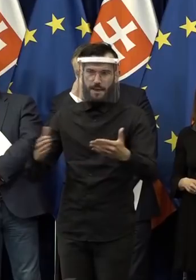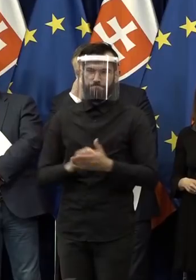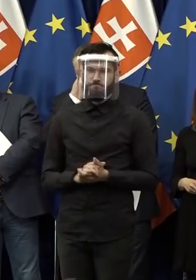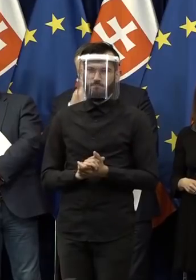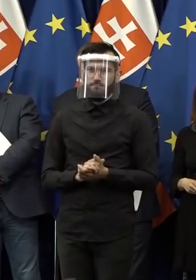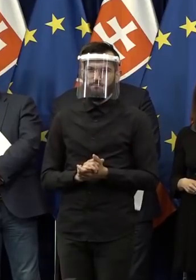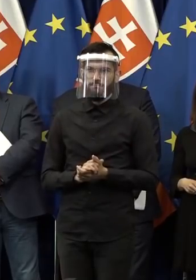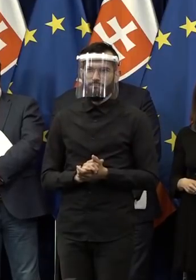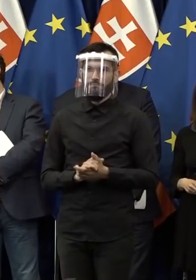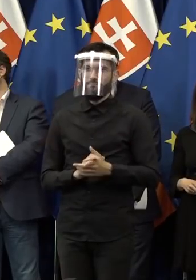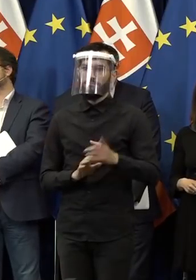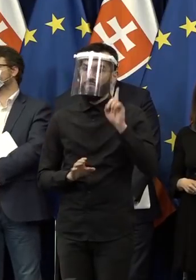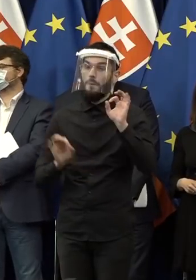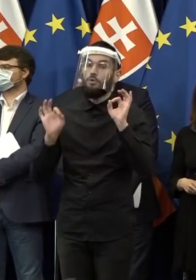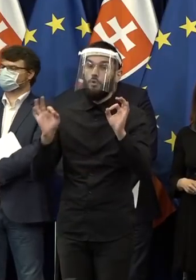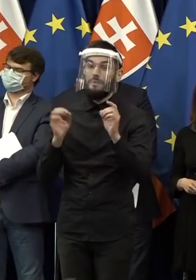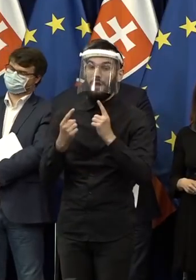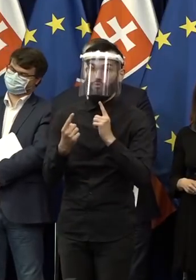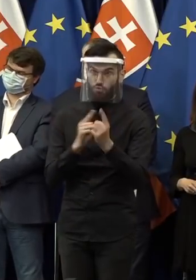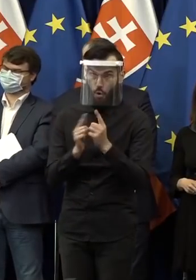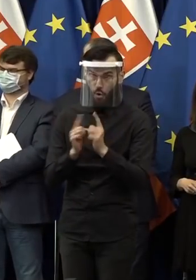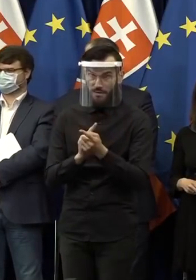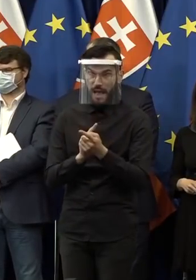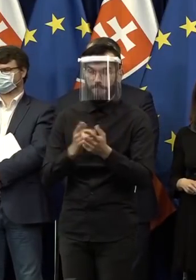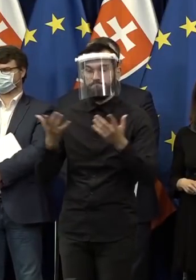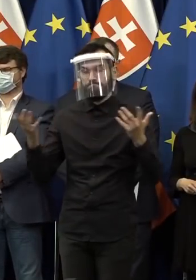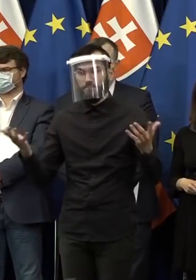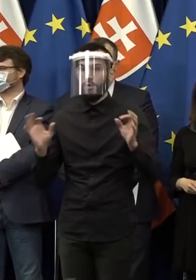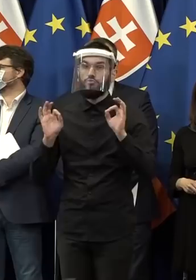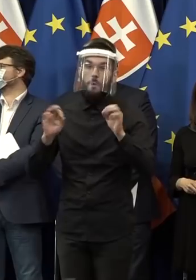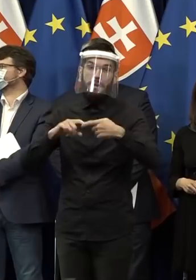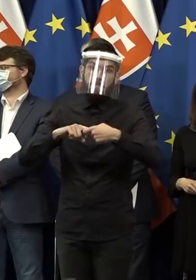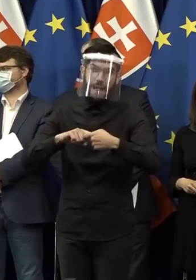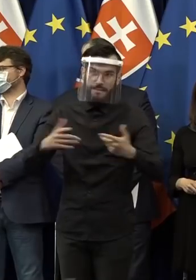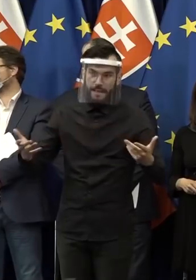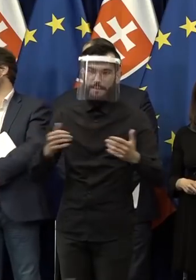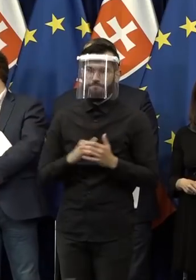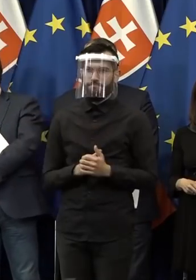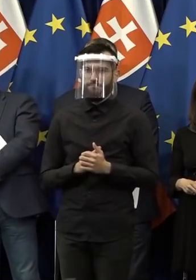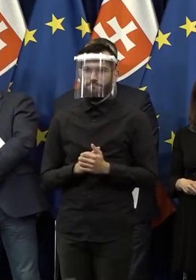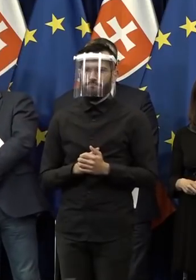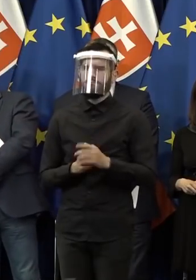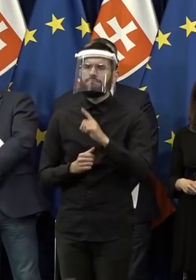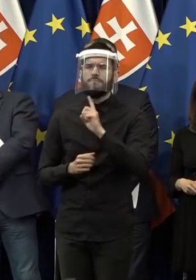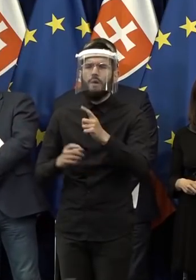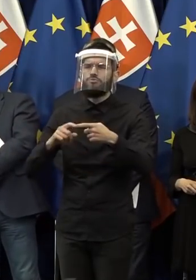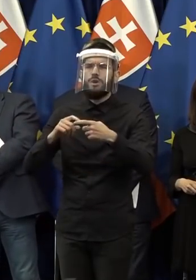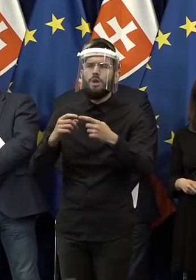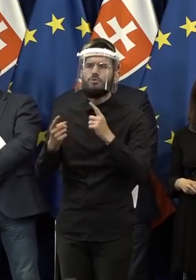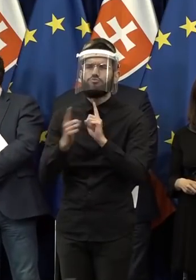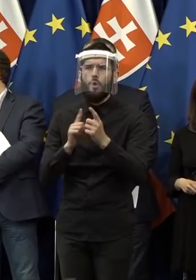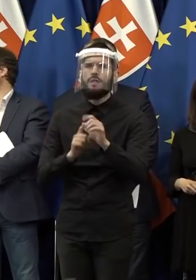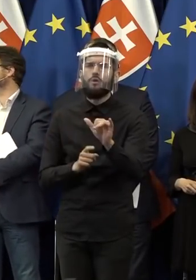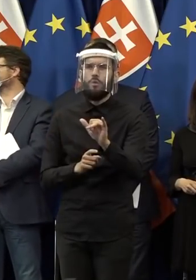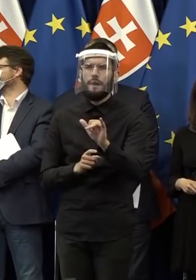Dobré dohody robia dobrých priateľov, dobrých partnerov a najlepšie dohody sú tie, ktoré sa plnia.